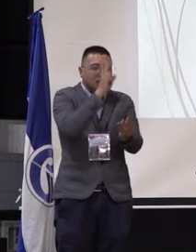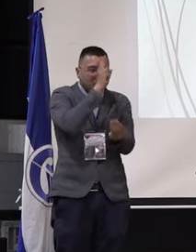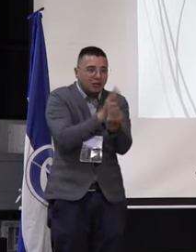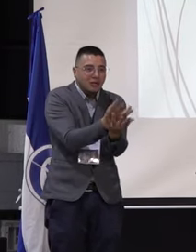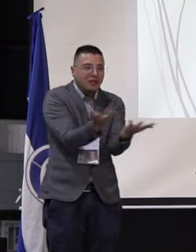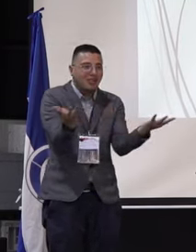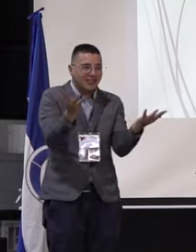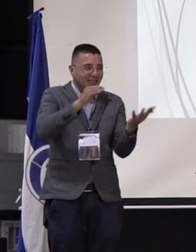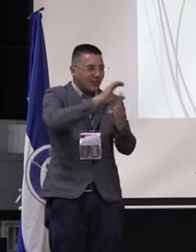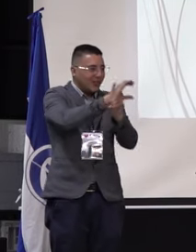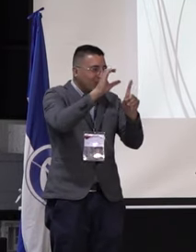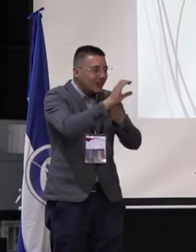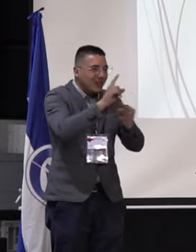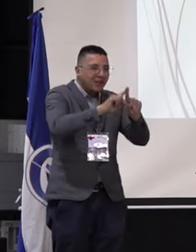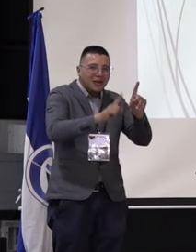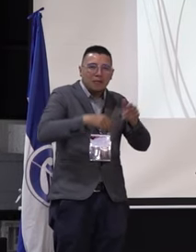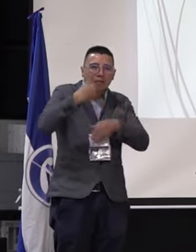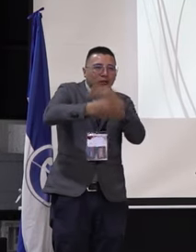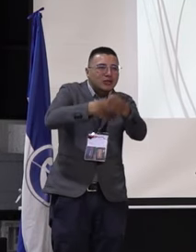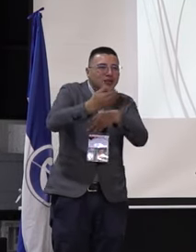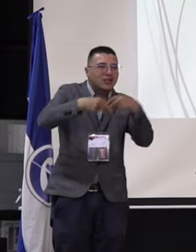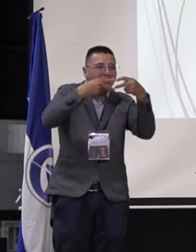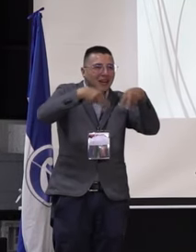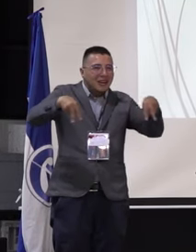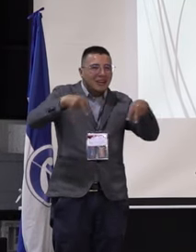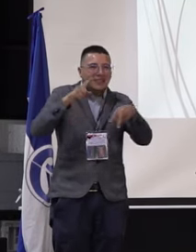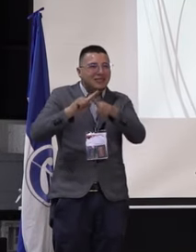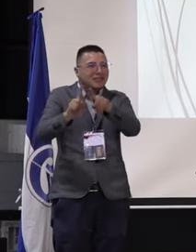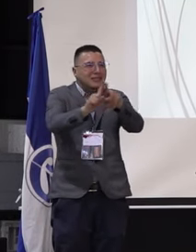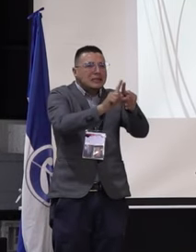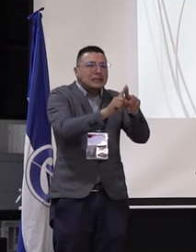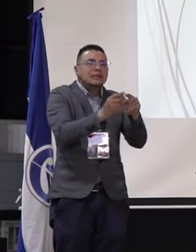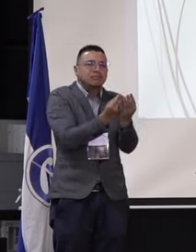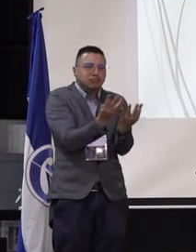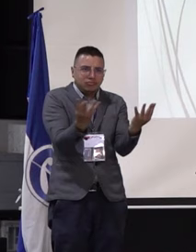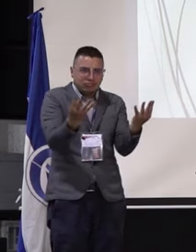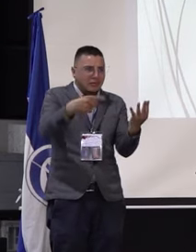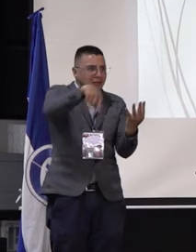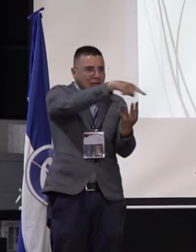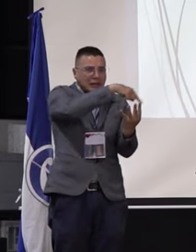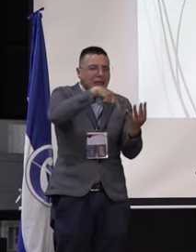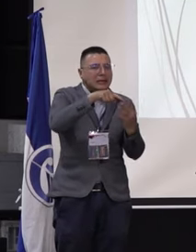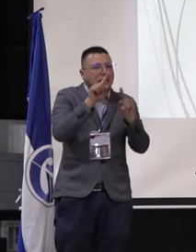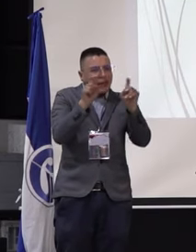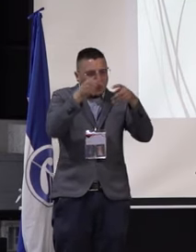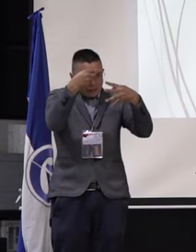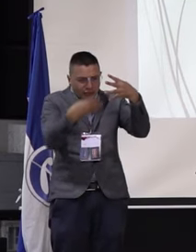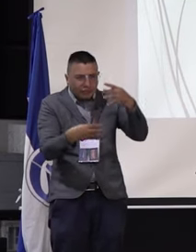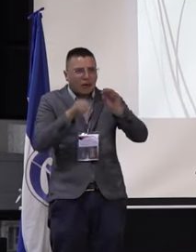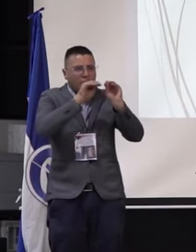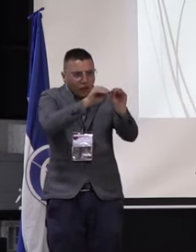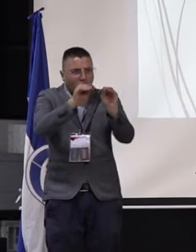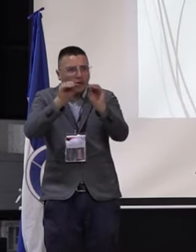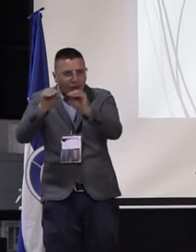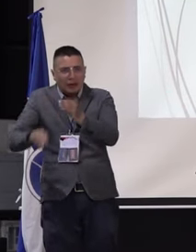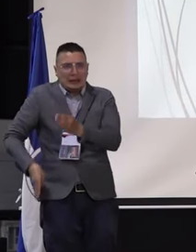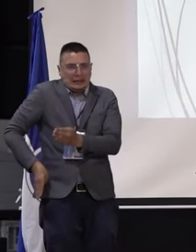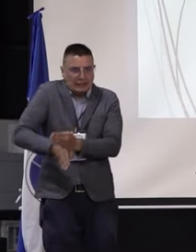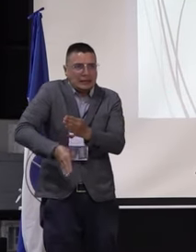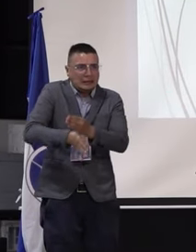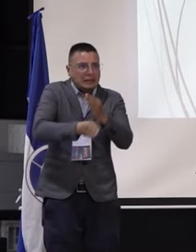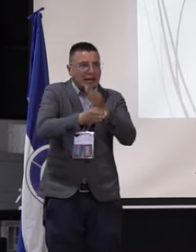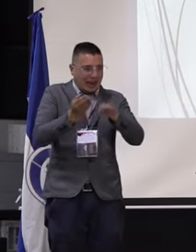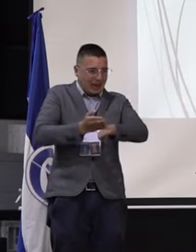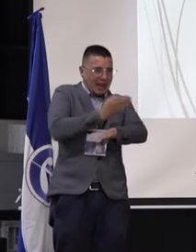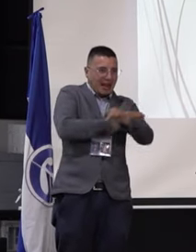pero también por asuntos de género. Este tipo de formación continua, como les estaba